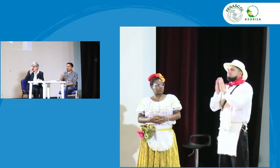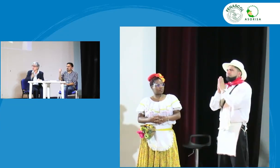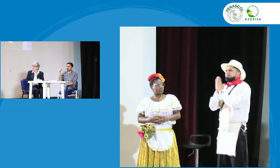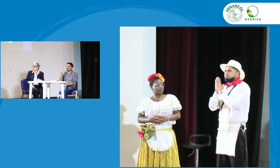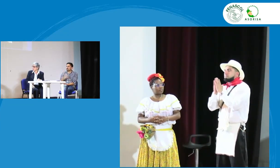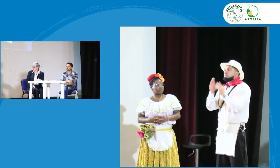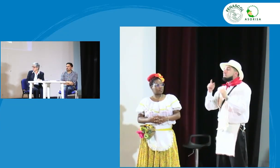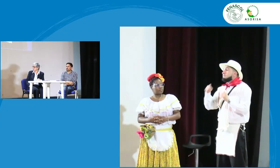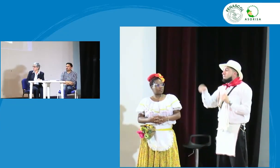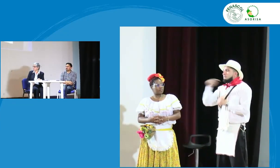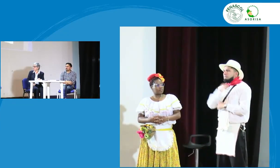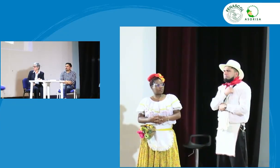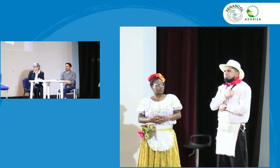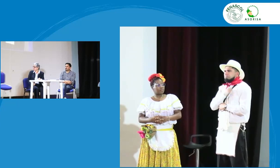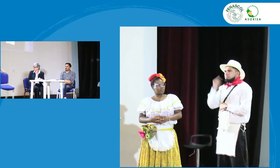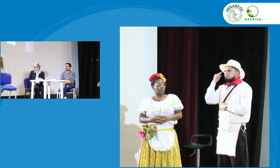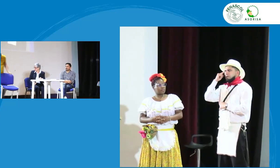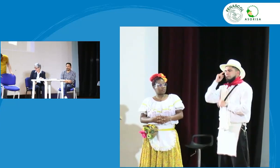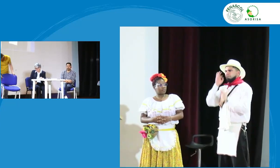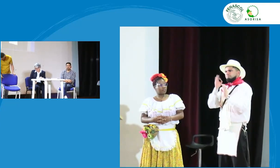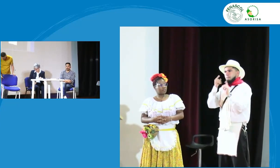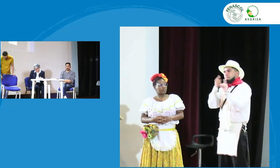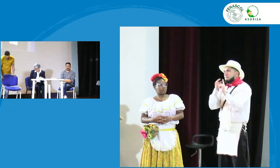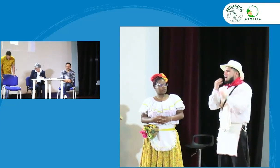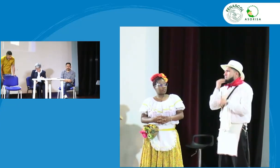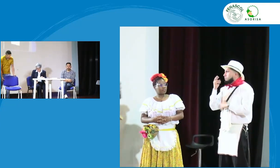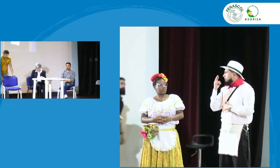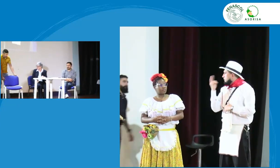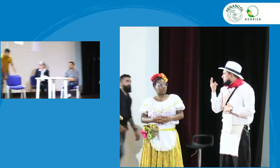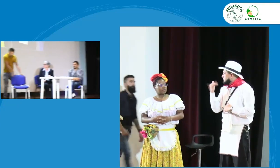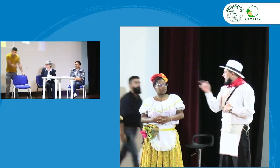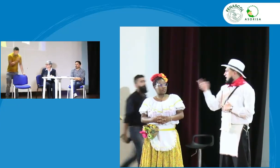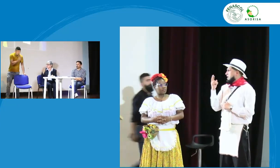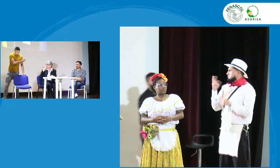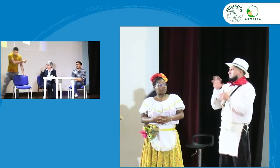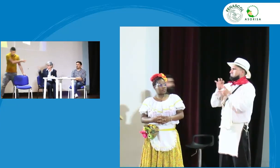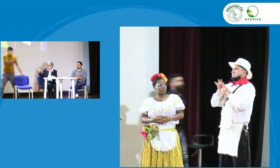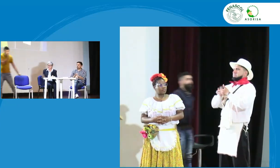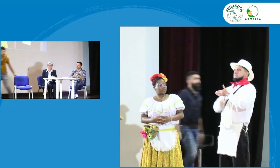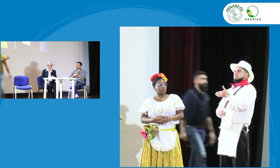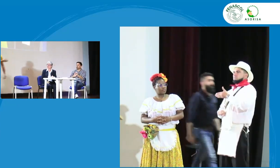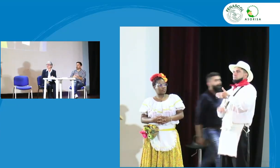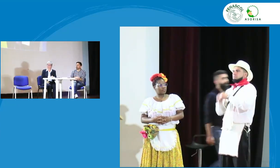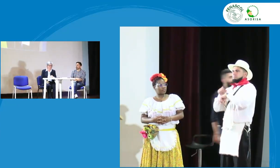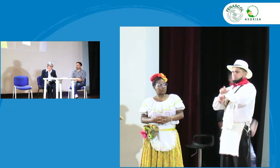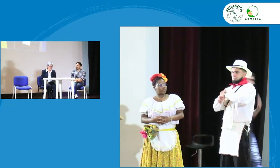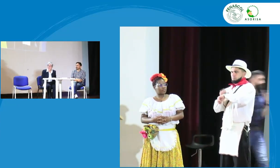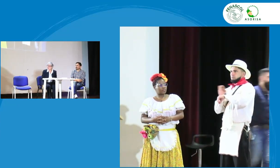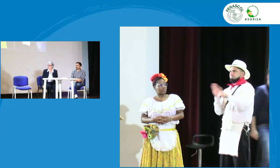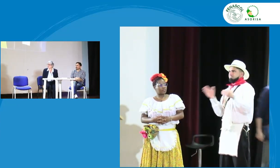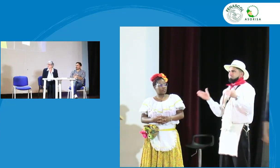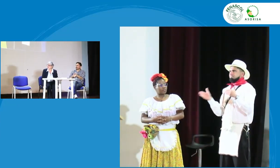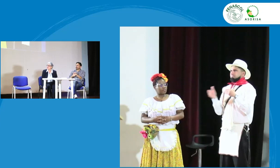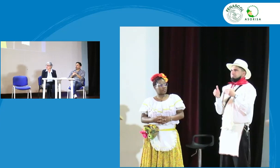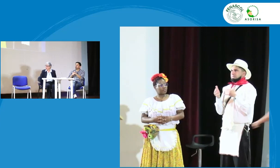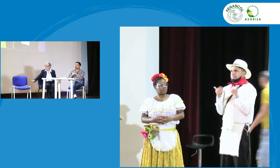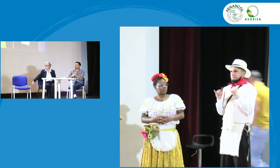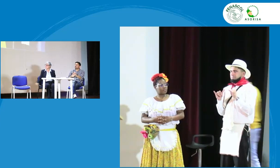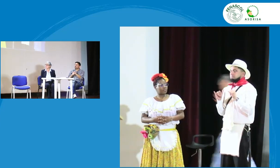estén aquí y les pido el favor a quienes van a hacer las preguntas que las hagan directas, concisas y que si ven que